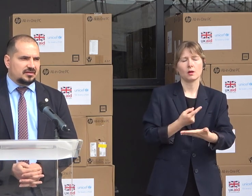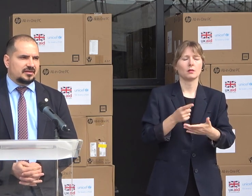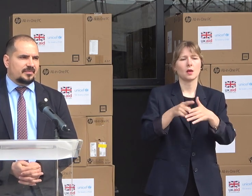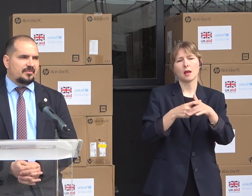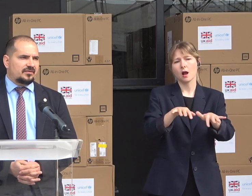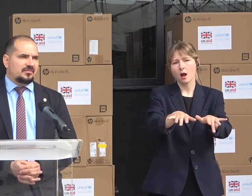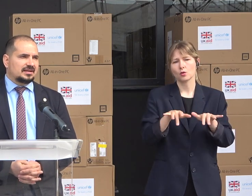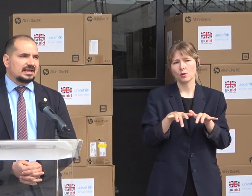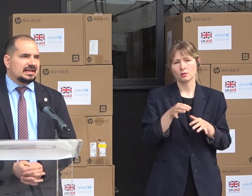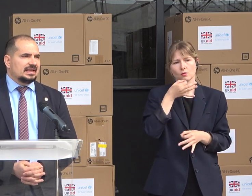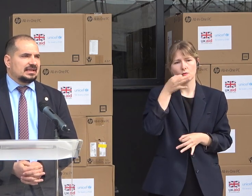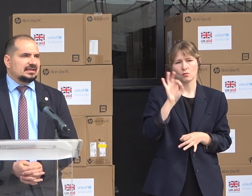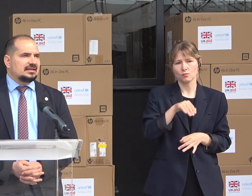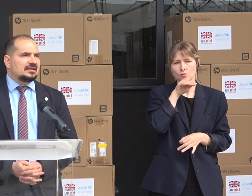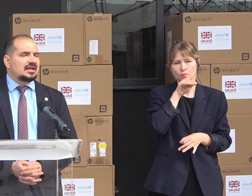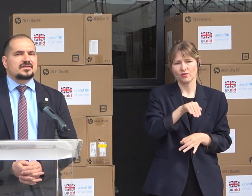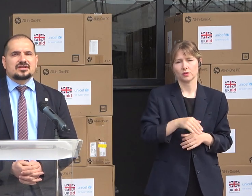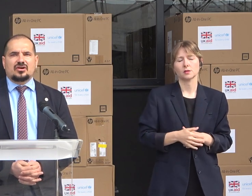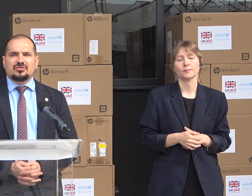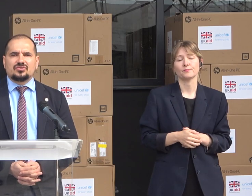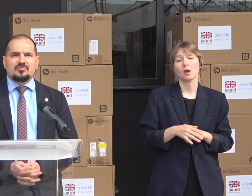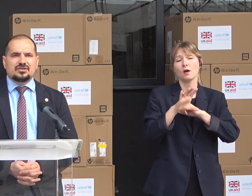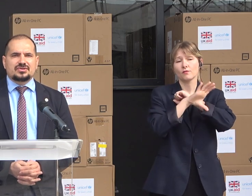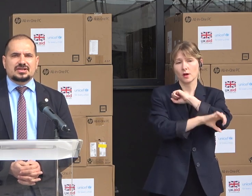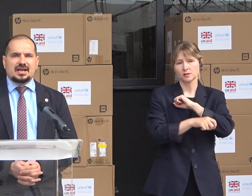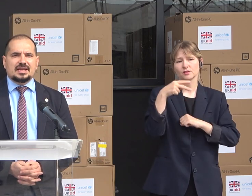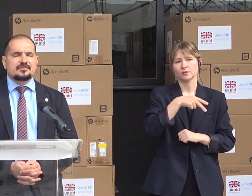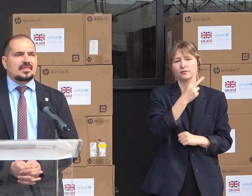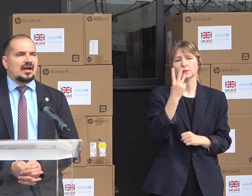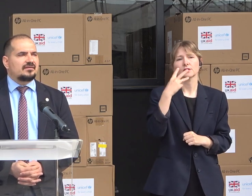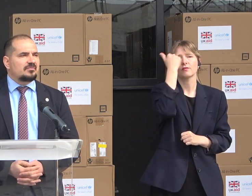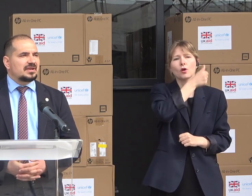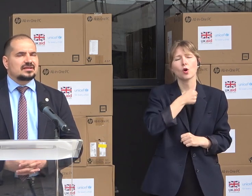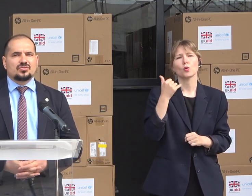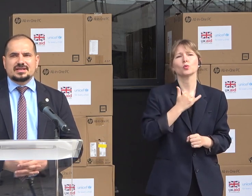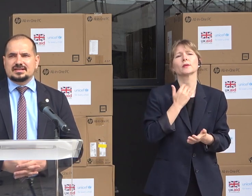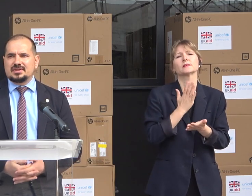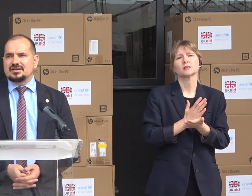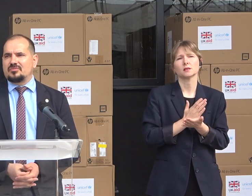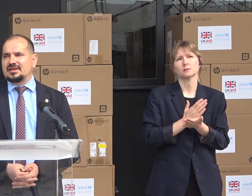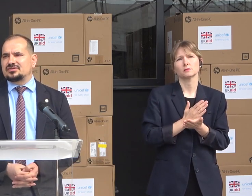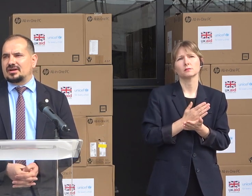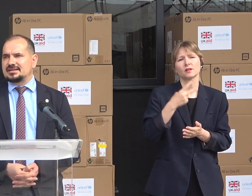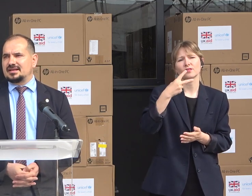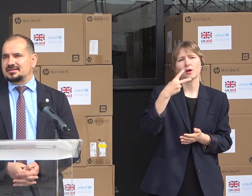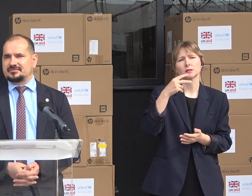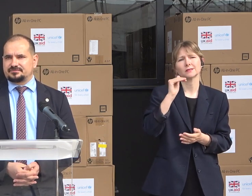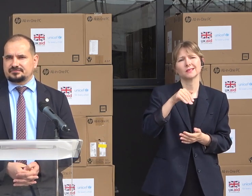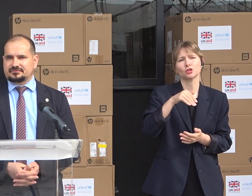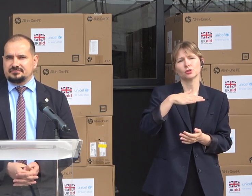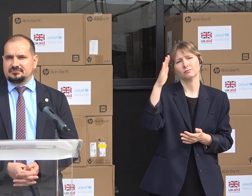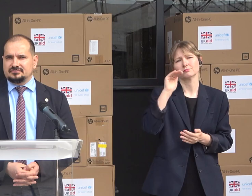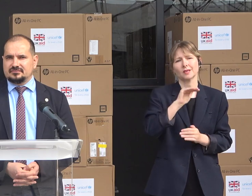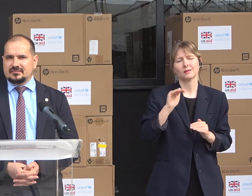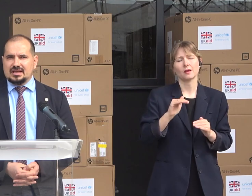performant. La sfârșitul anului 2023 aveam peste 20.000 de copii în situații de risc.